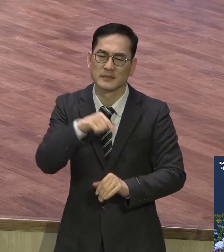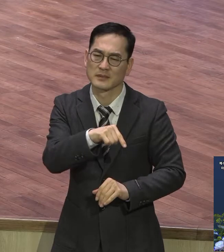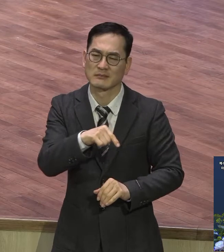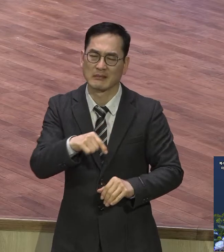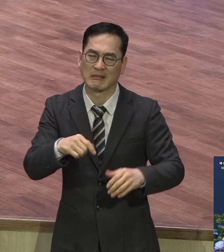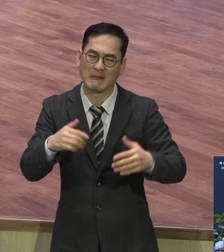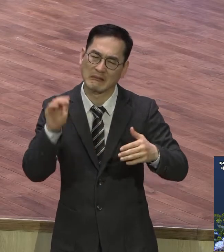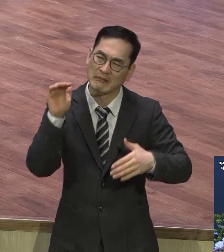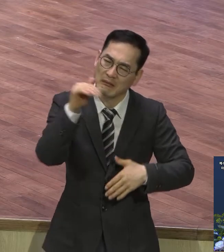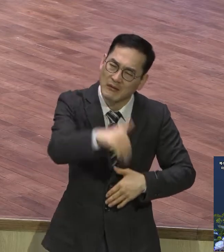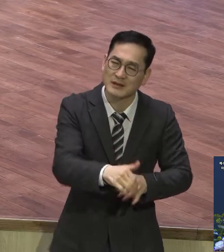대부분이었어요.